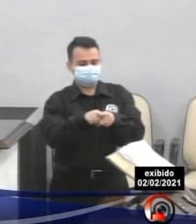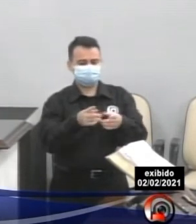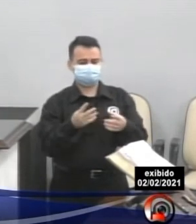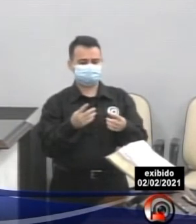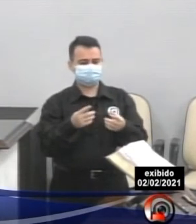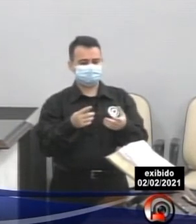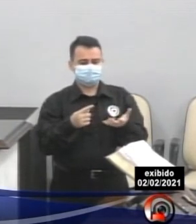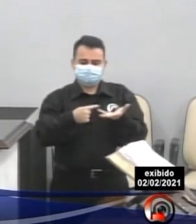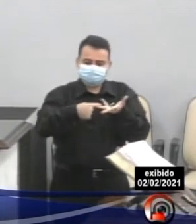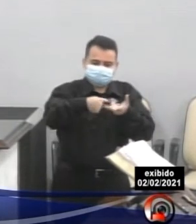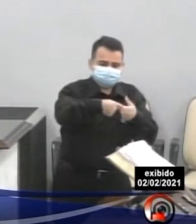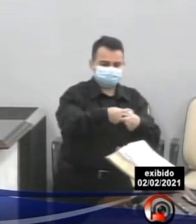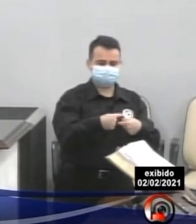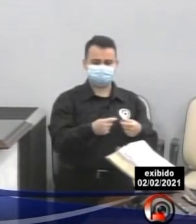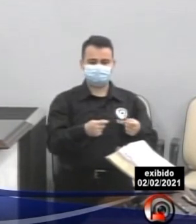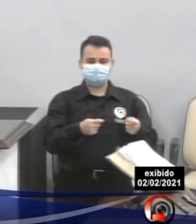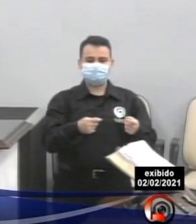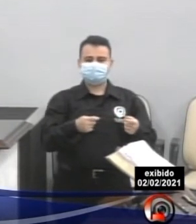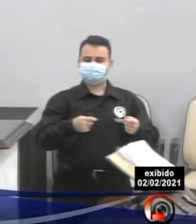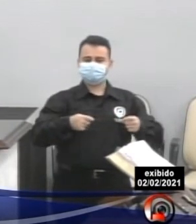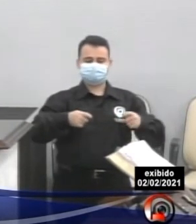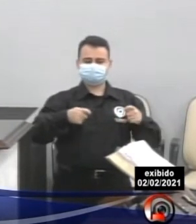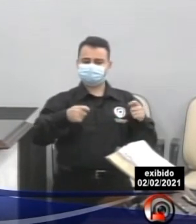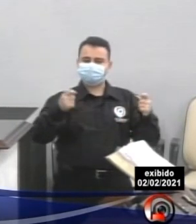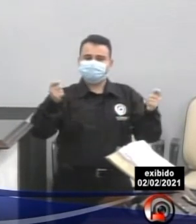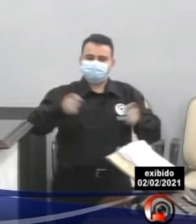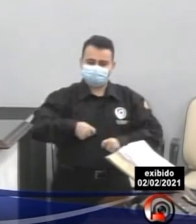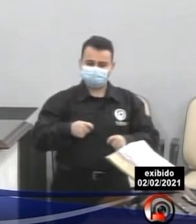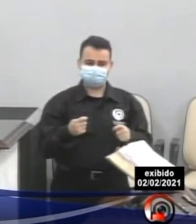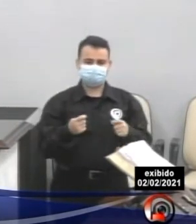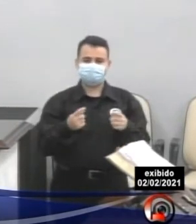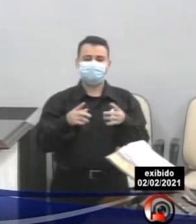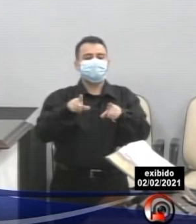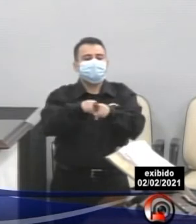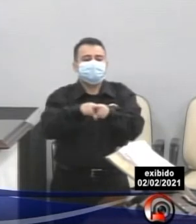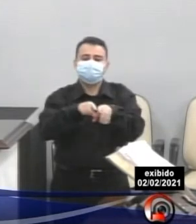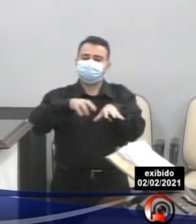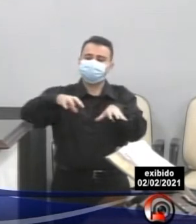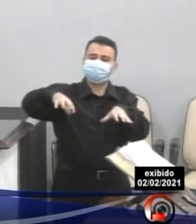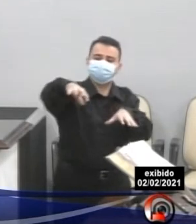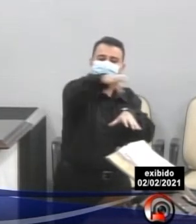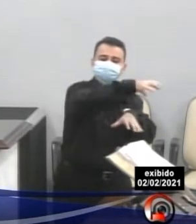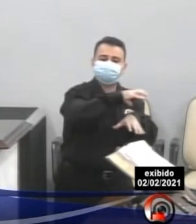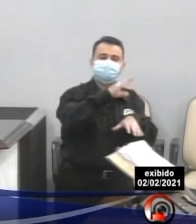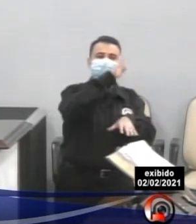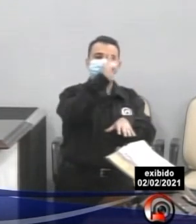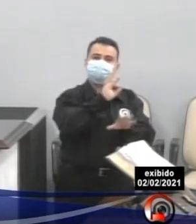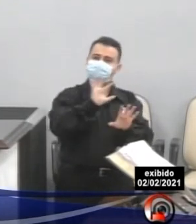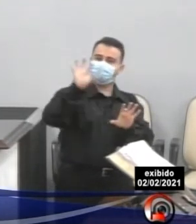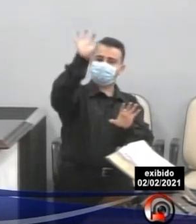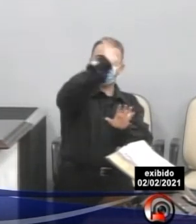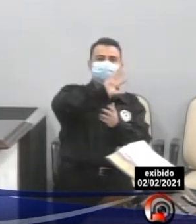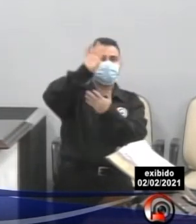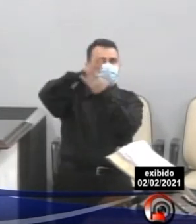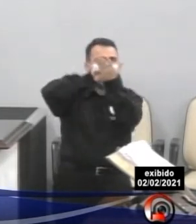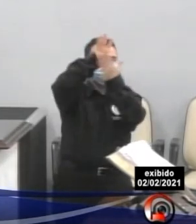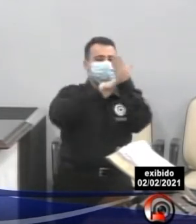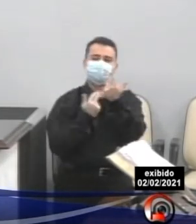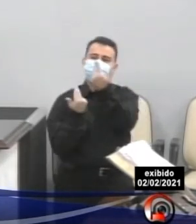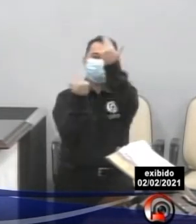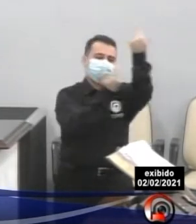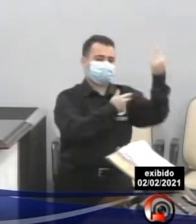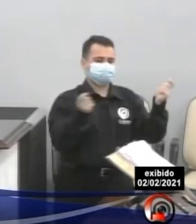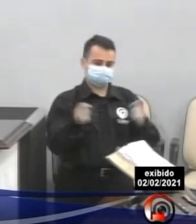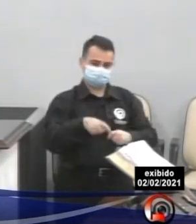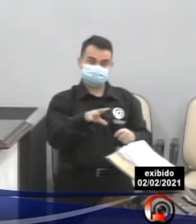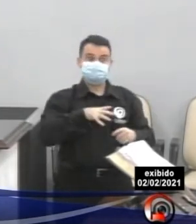trabalhar como outras regiões do Brasil têm trabalhado. Ainda não é o ideal. A gente sabe